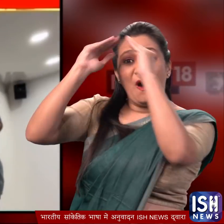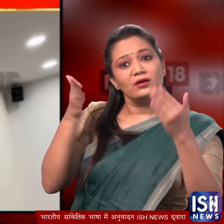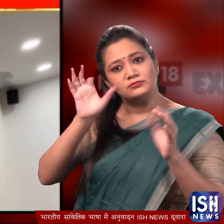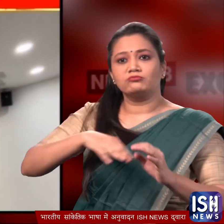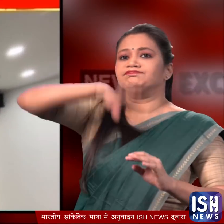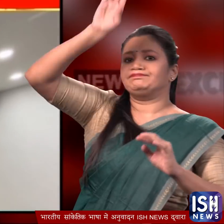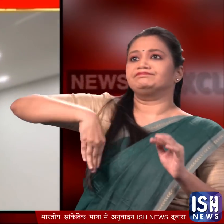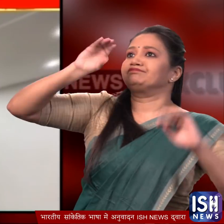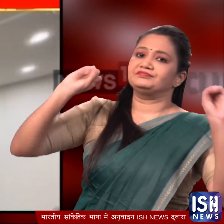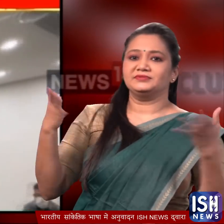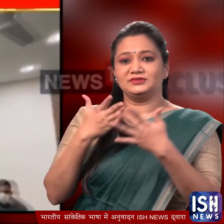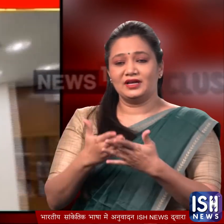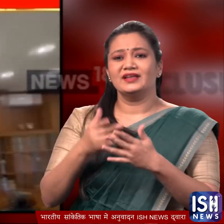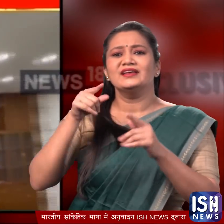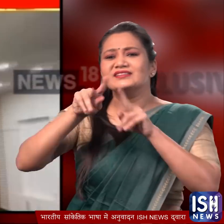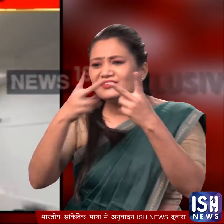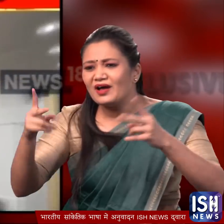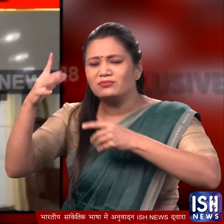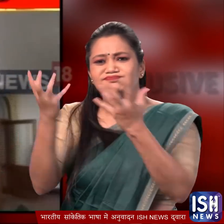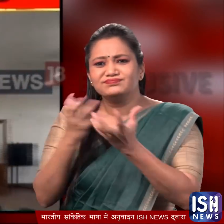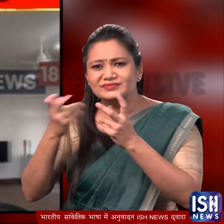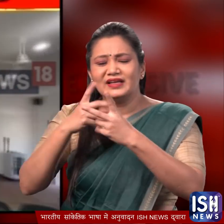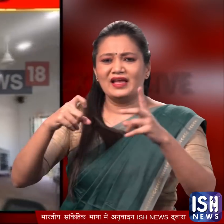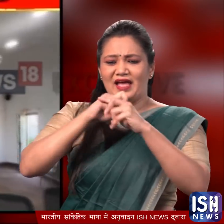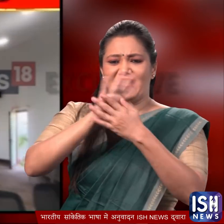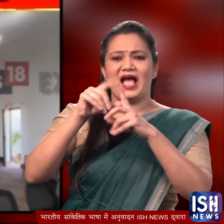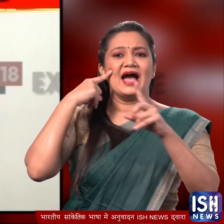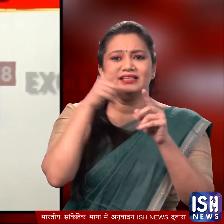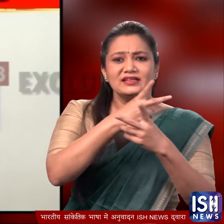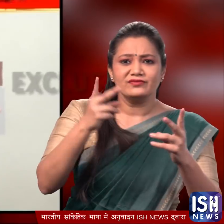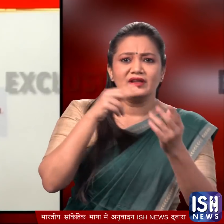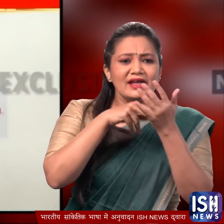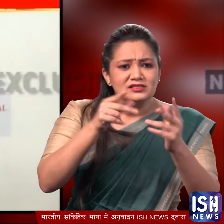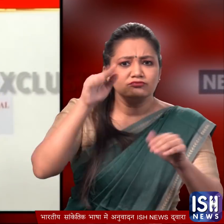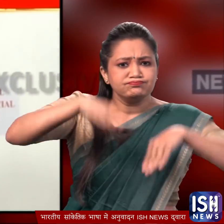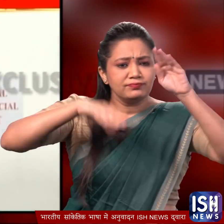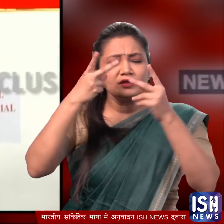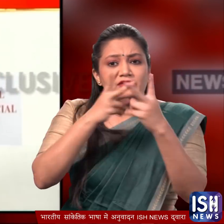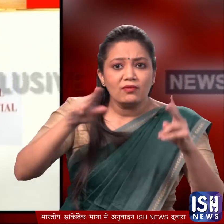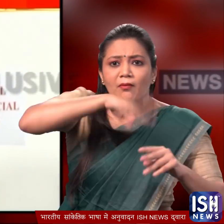अपने ही सरकारी घर से की ही नहीं बाजार में मौझूद दूसरे पेंट और खादी इंडिया के प्राकृतिक पेंट के बीच का फर्क भी बताएगा